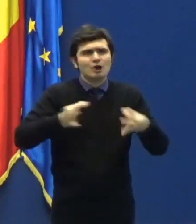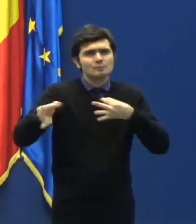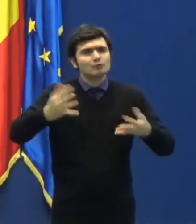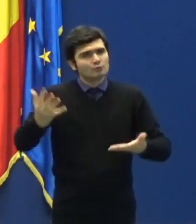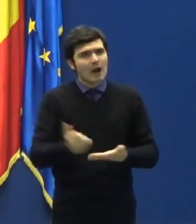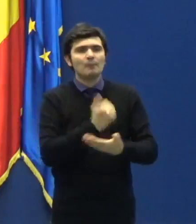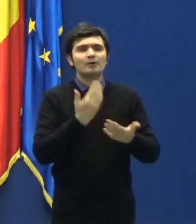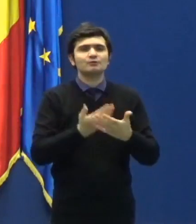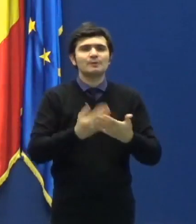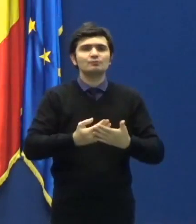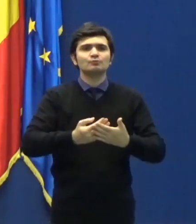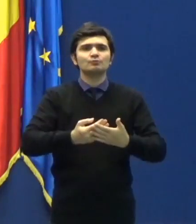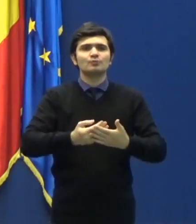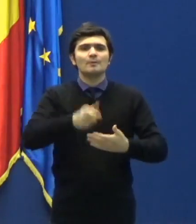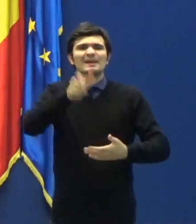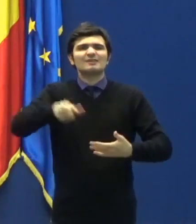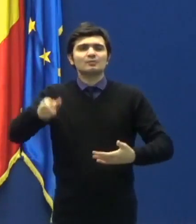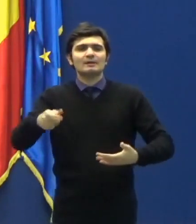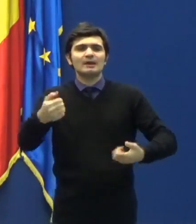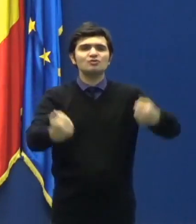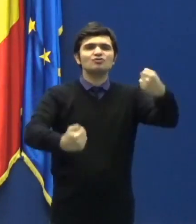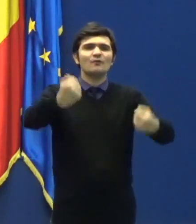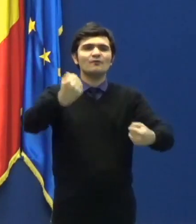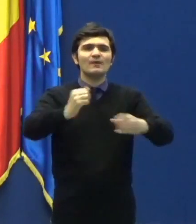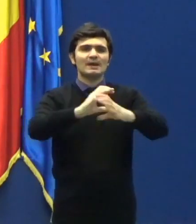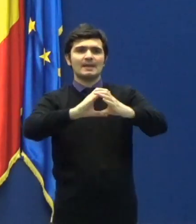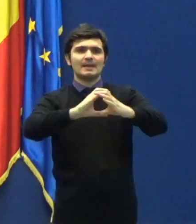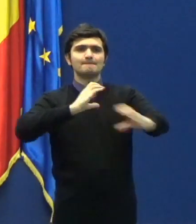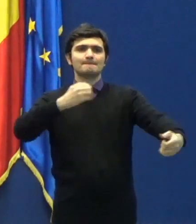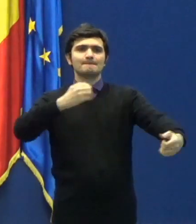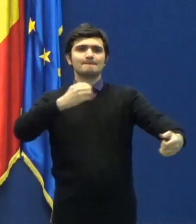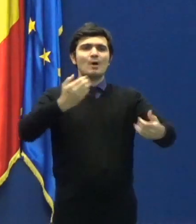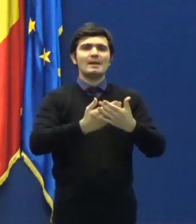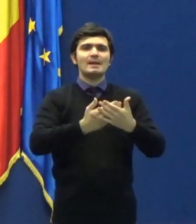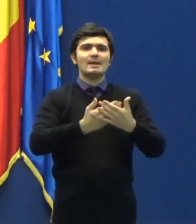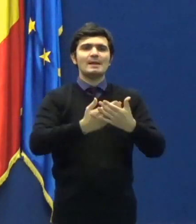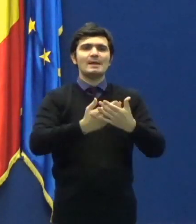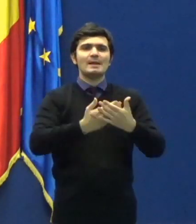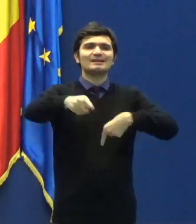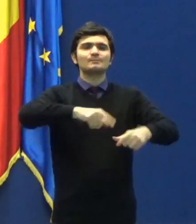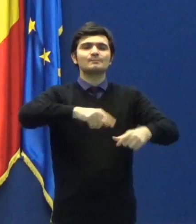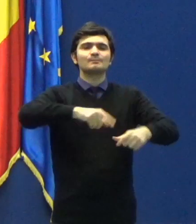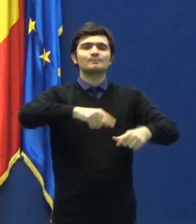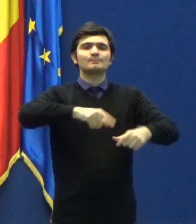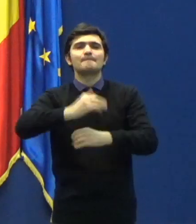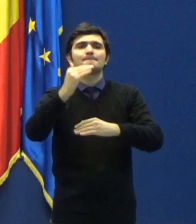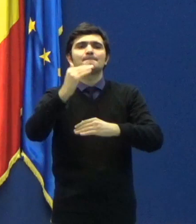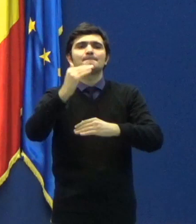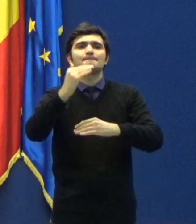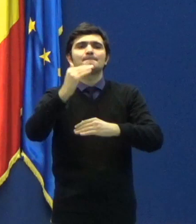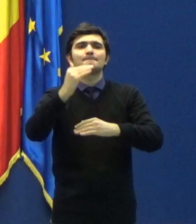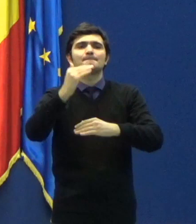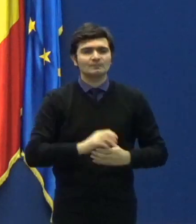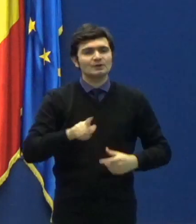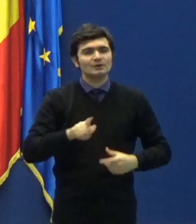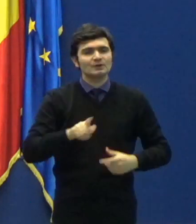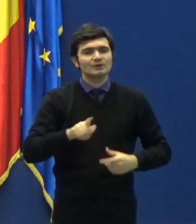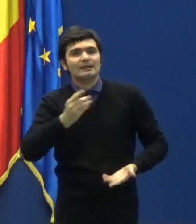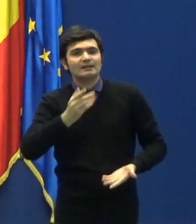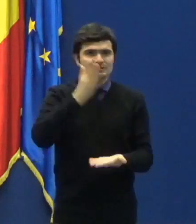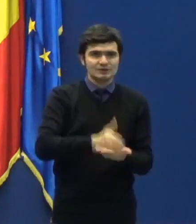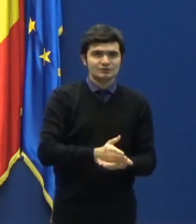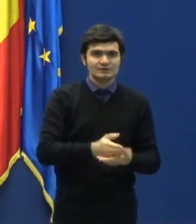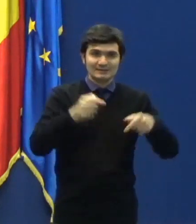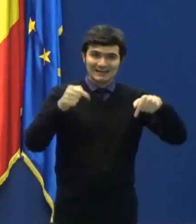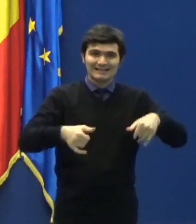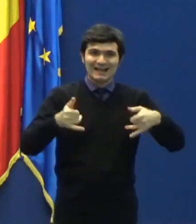transportă marfă. O altă decizie luată astăzi, care cred că